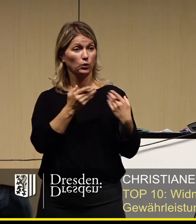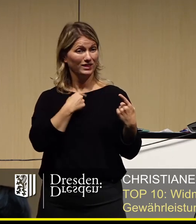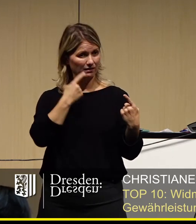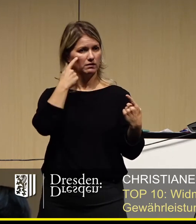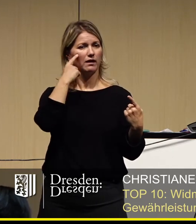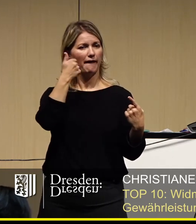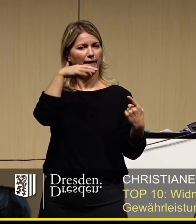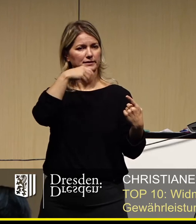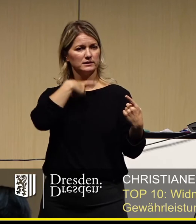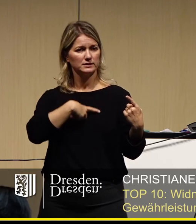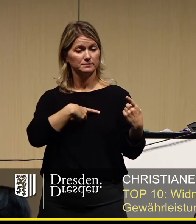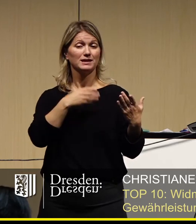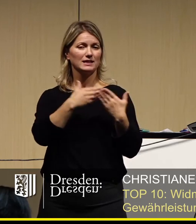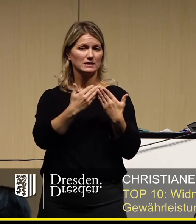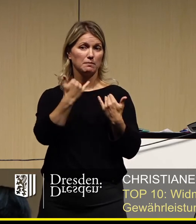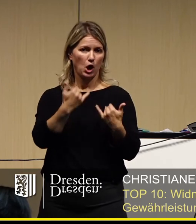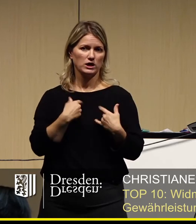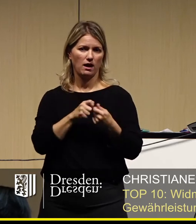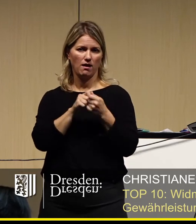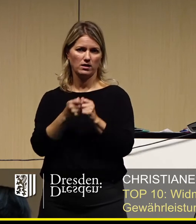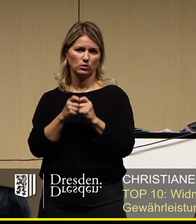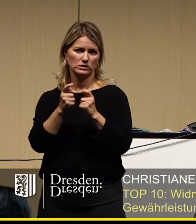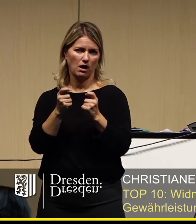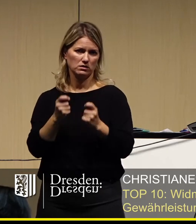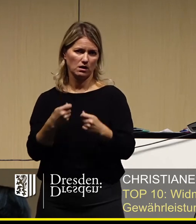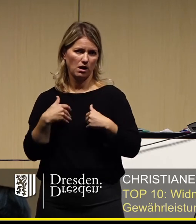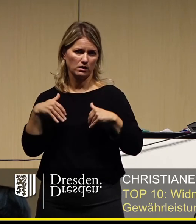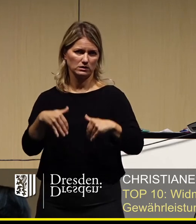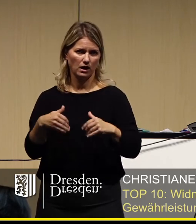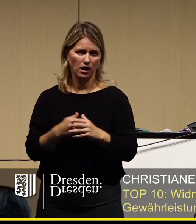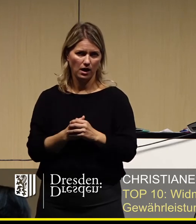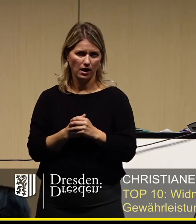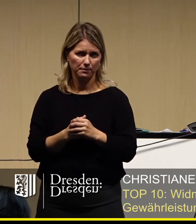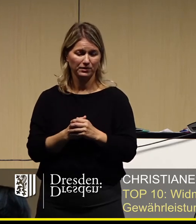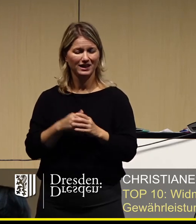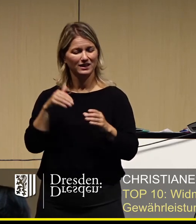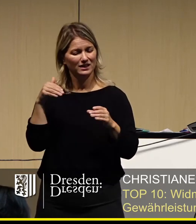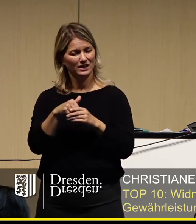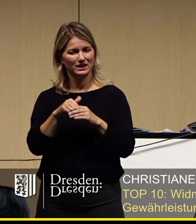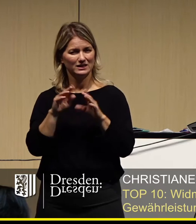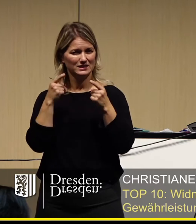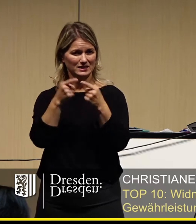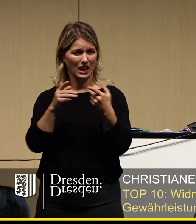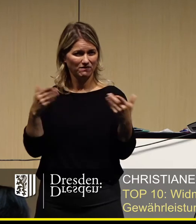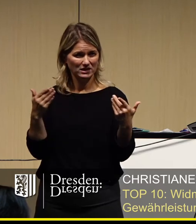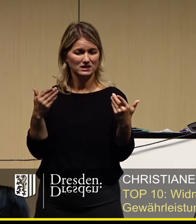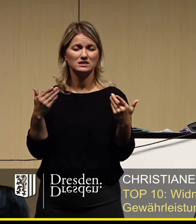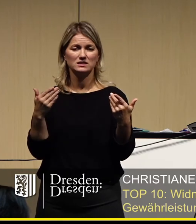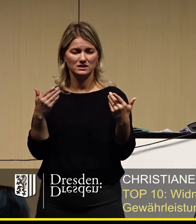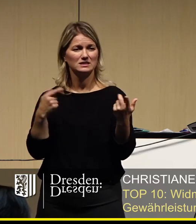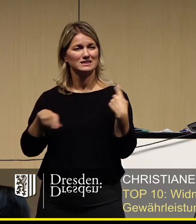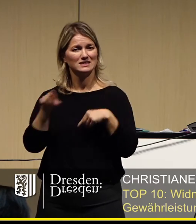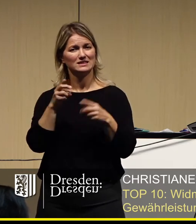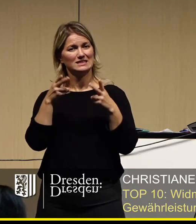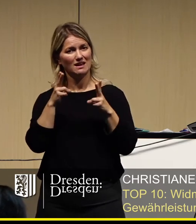haben wir heute auch noch einen Änderungsantrag eingebracht, in dem einfach sichergestellt werden soll, dass